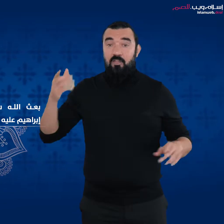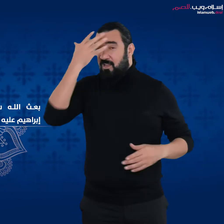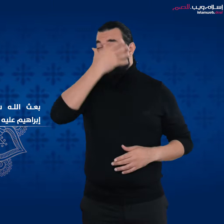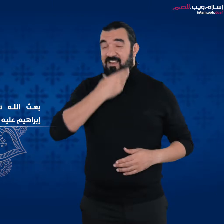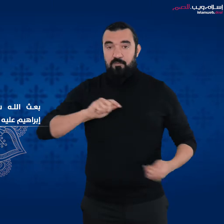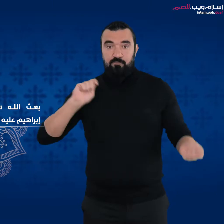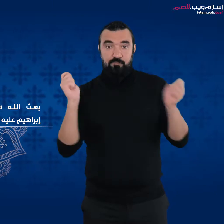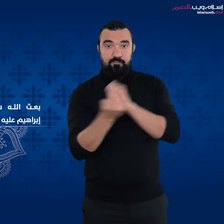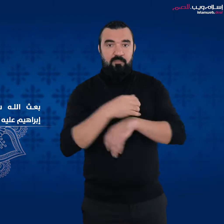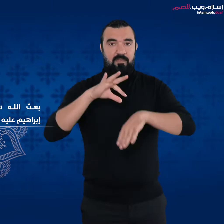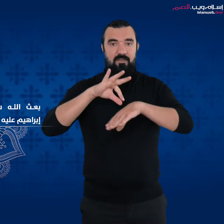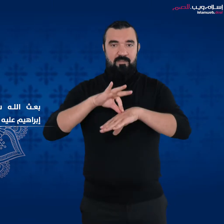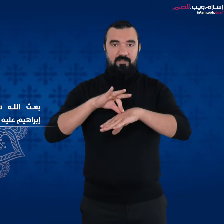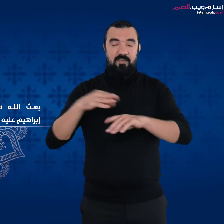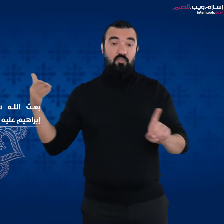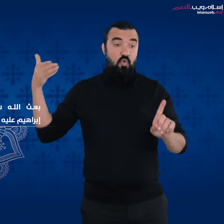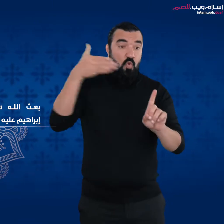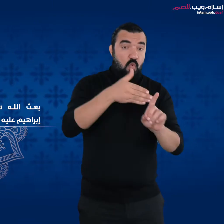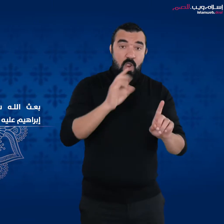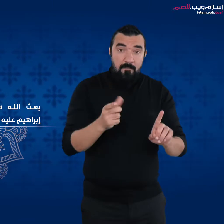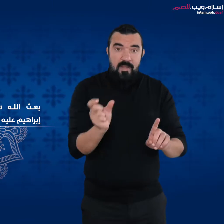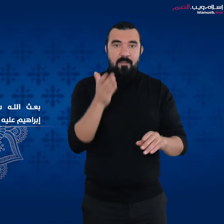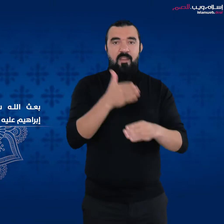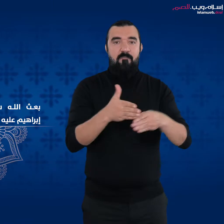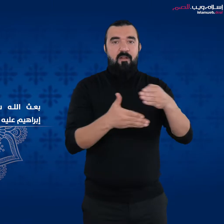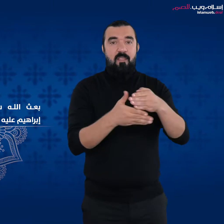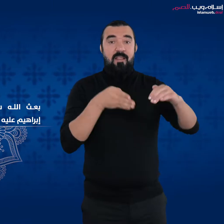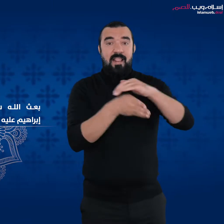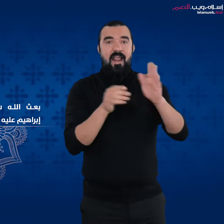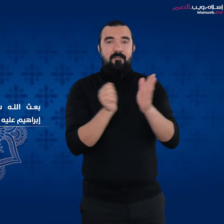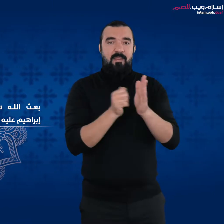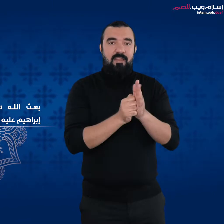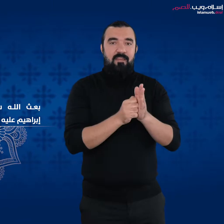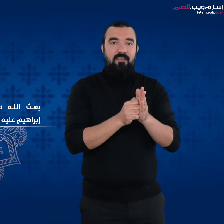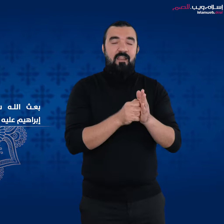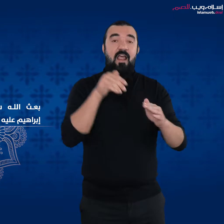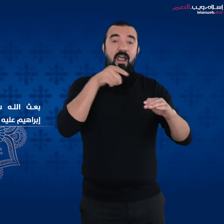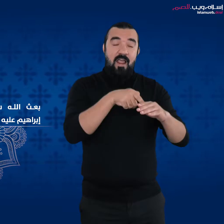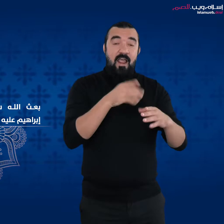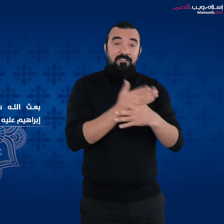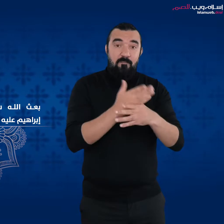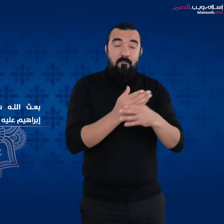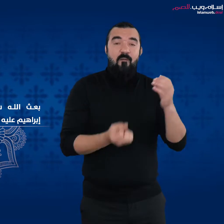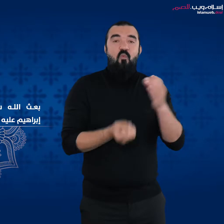ابراهيم عليه السلام وزوجته سارة بهذا الولد